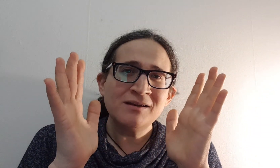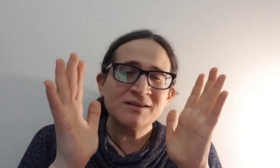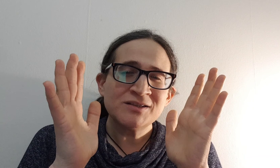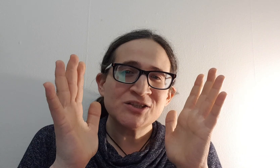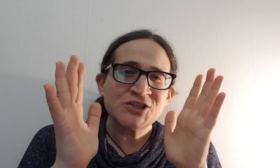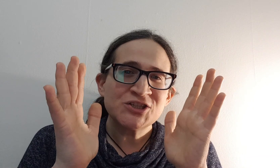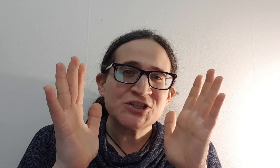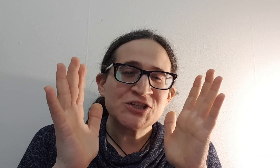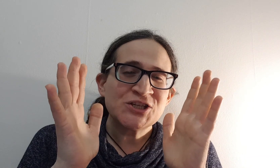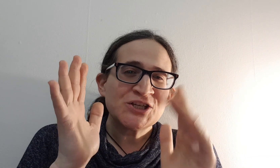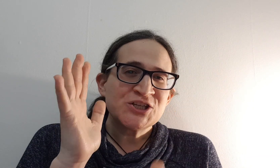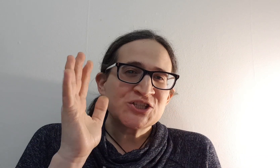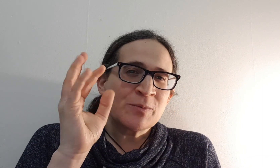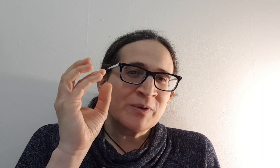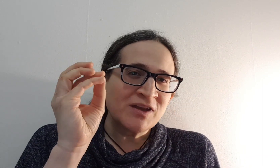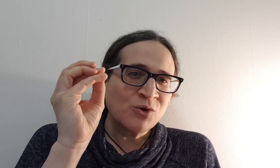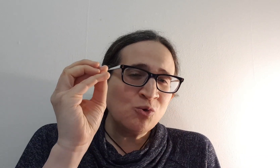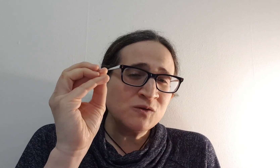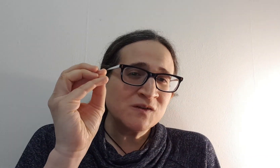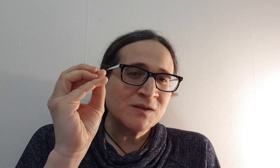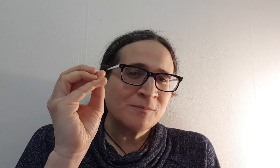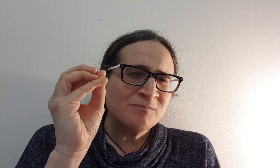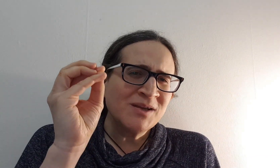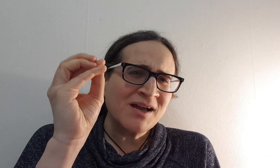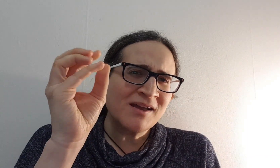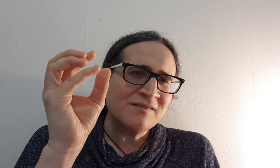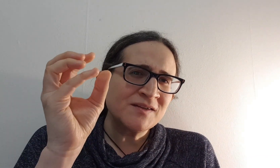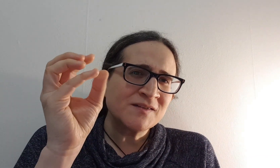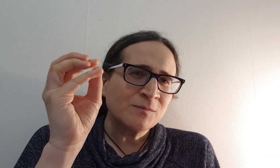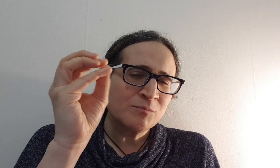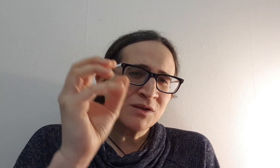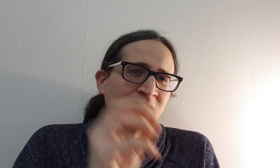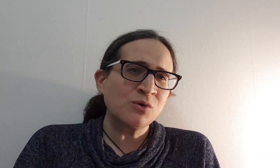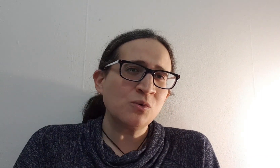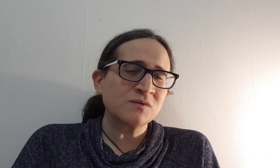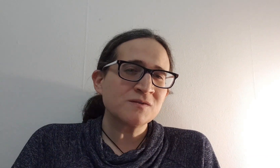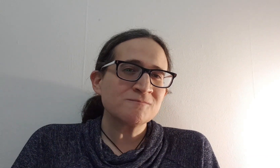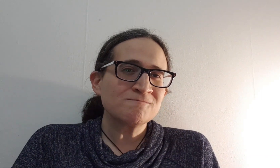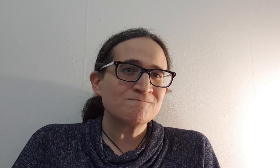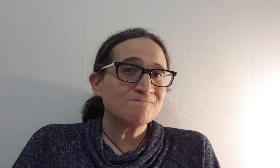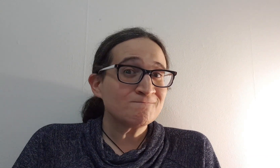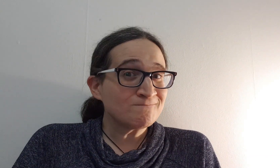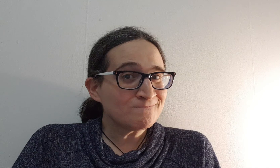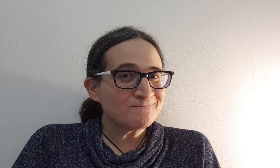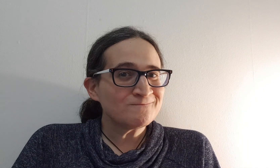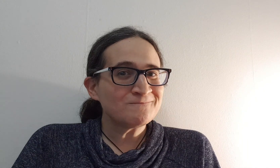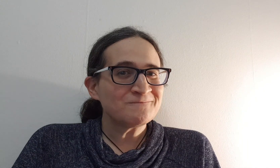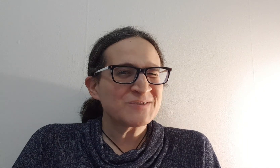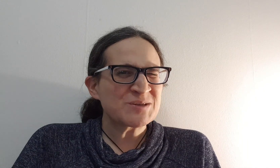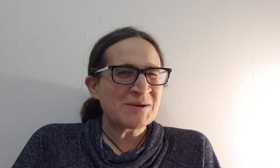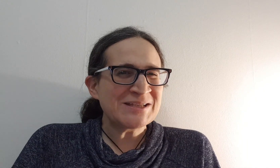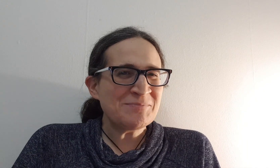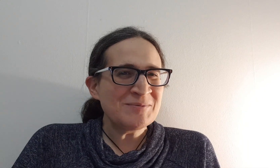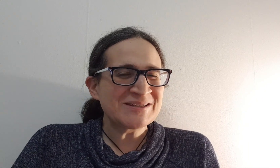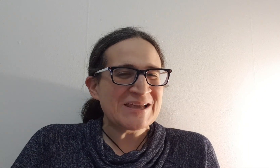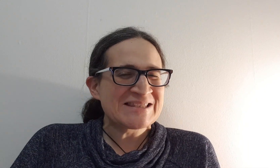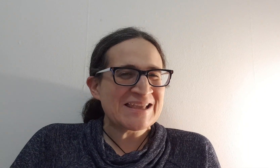שמרירות מרירות מקרבת מרירות שמעתם באמת את